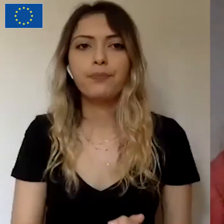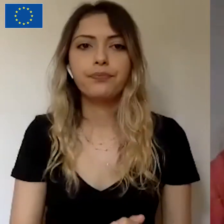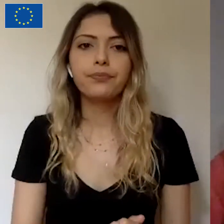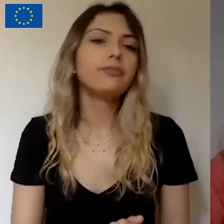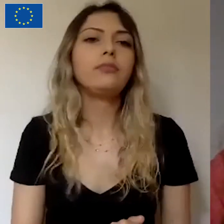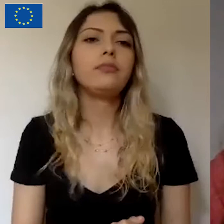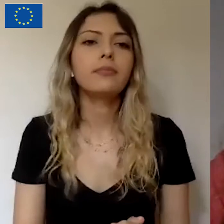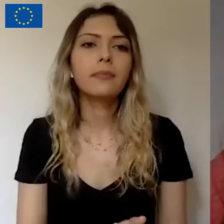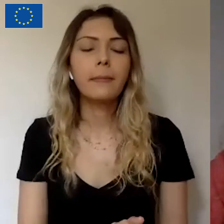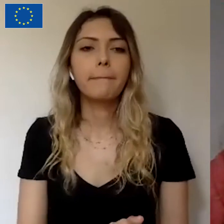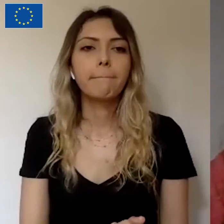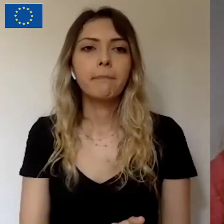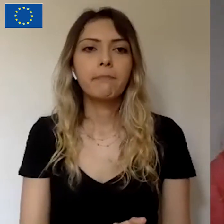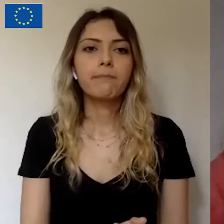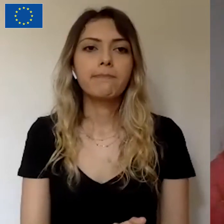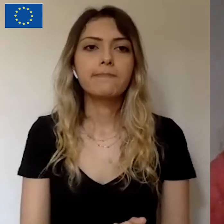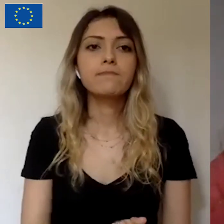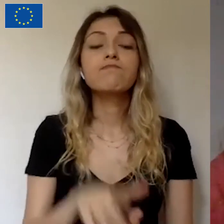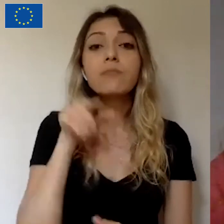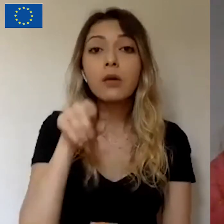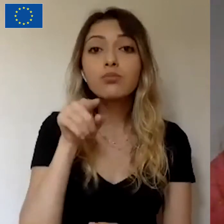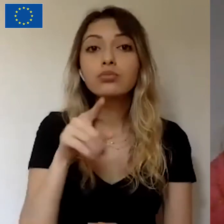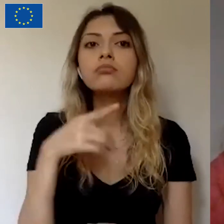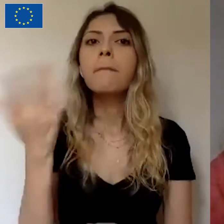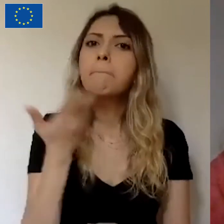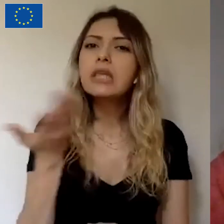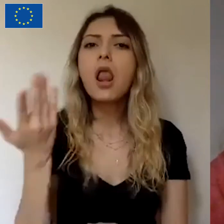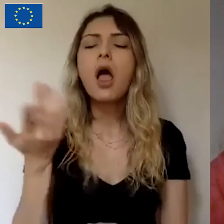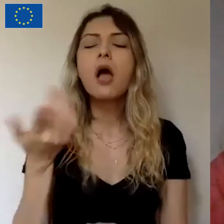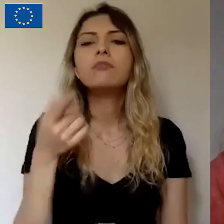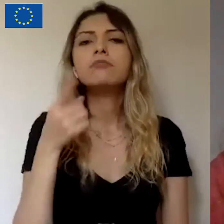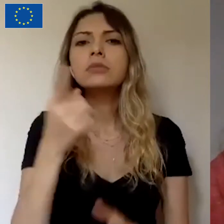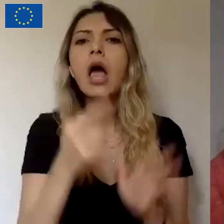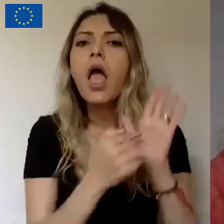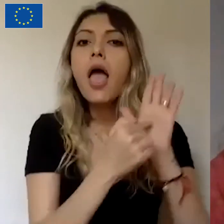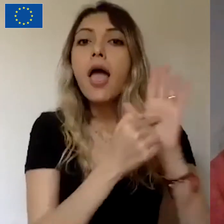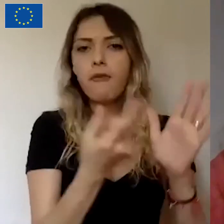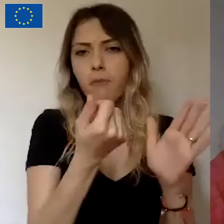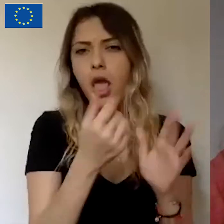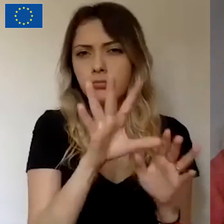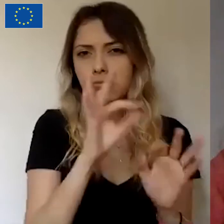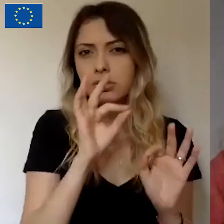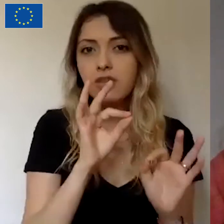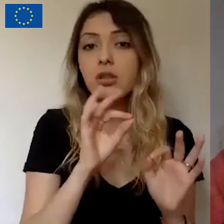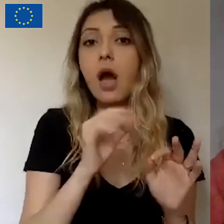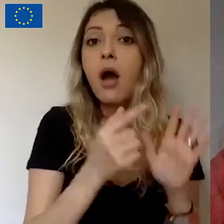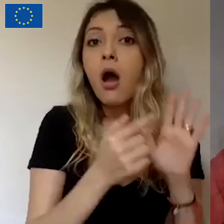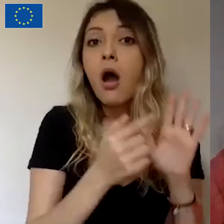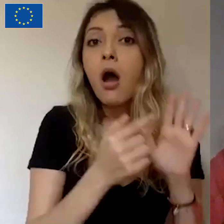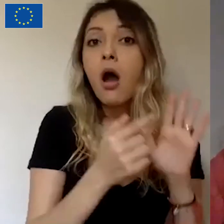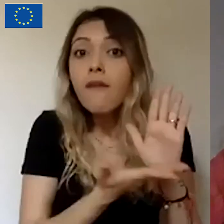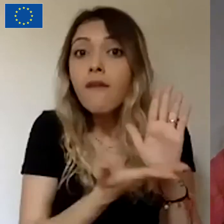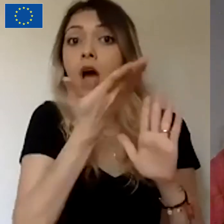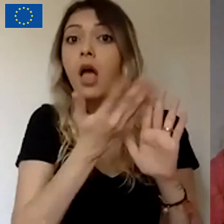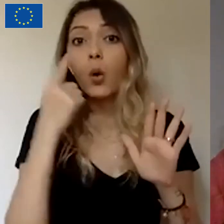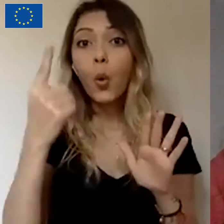gerekiyor. Belirlediğiniz hedef fonu üzerine çıkabiliyorsunuz. Her iki proje türünde de. Öyle bir üst sınırımız yok. Ancak